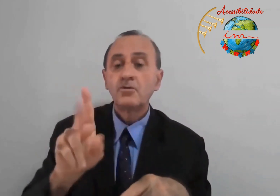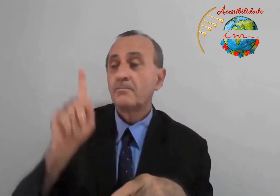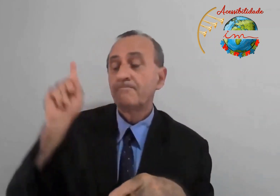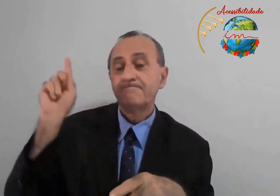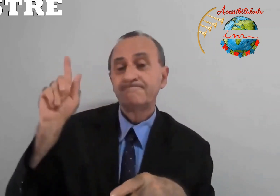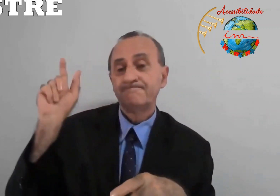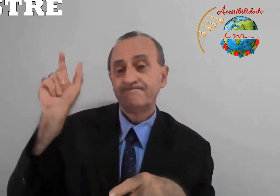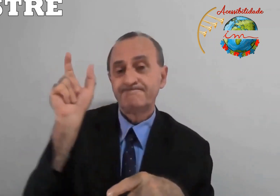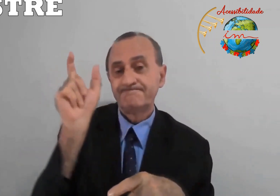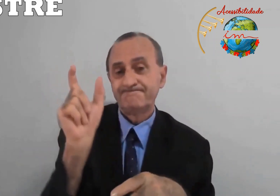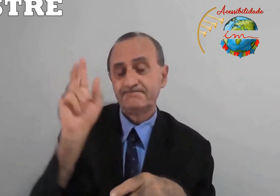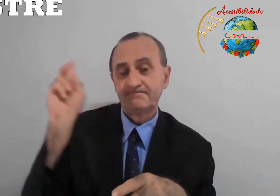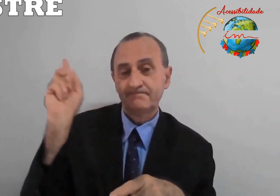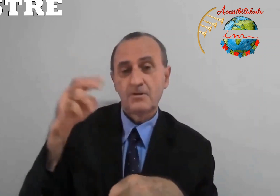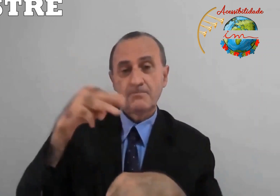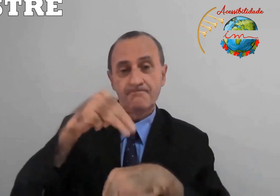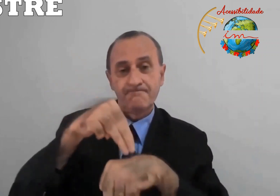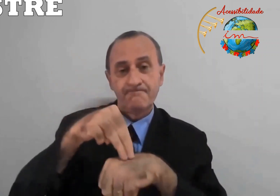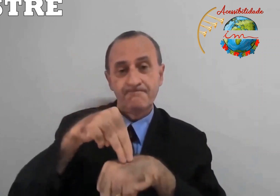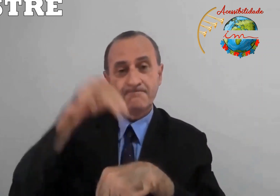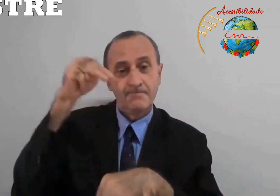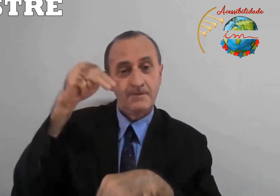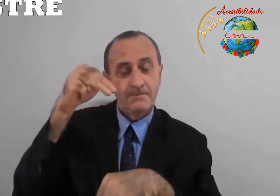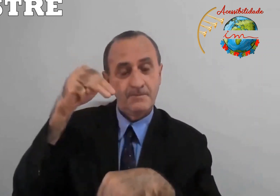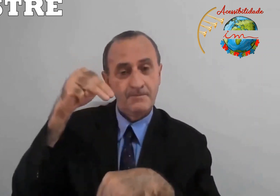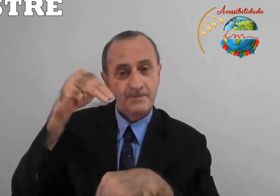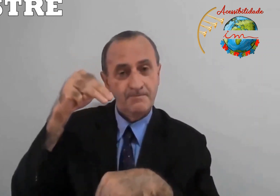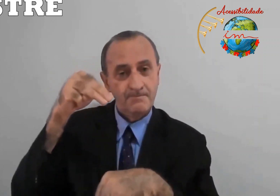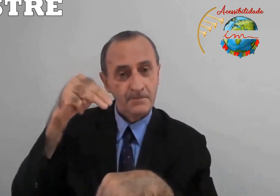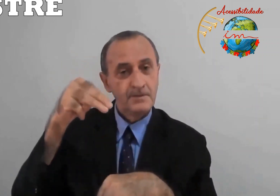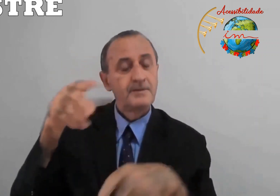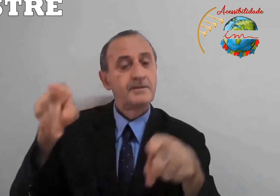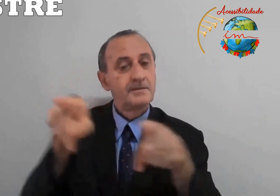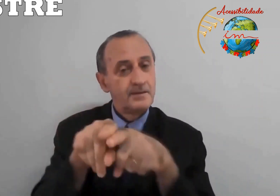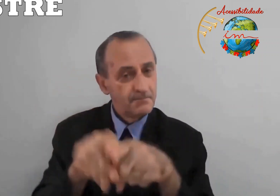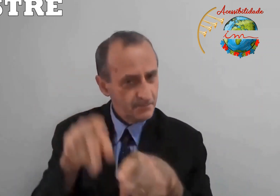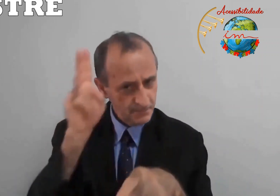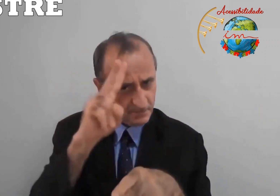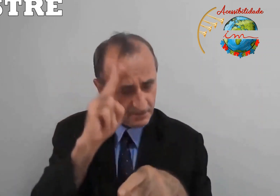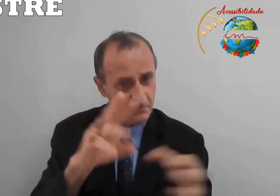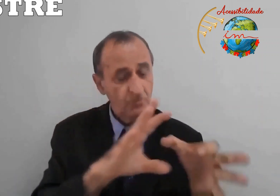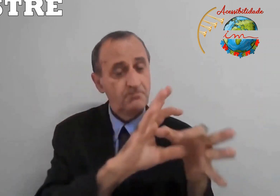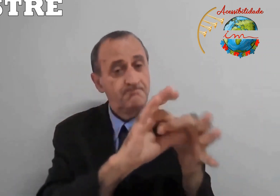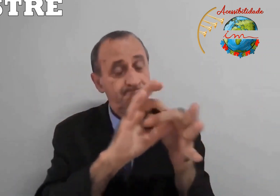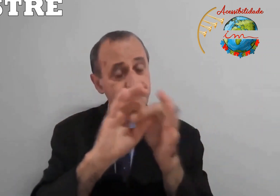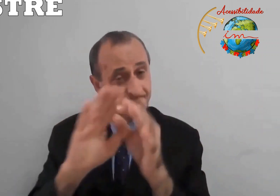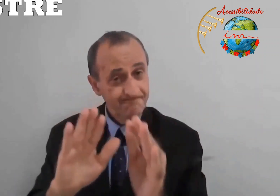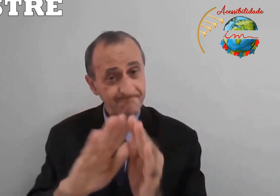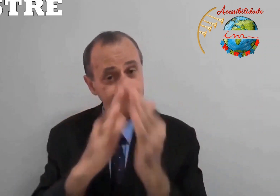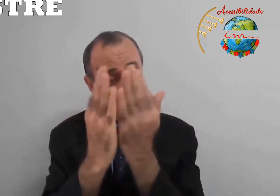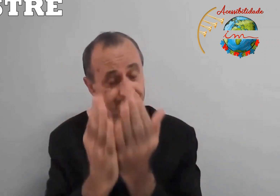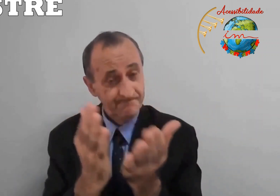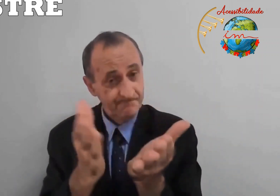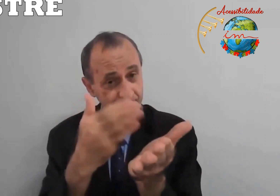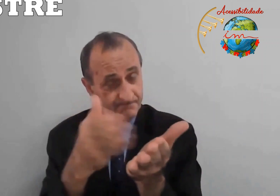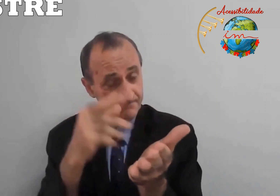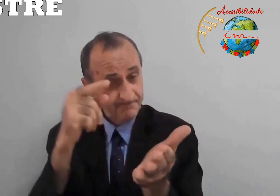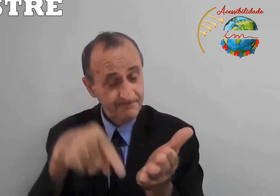Esse é outro nome, veja essa palavra, olha, mestre. Também lembram, contexto aqui, bíblico da